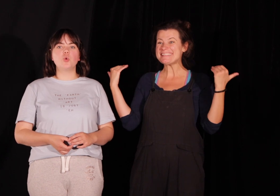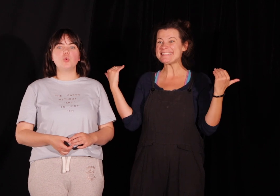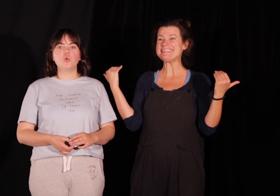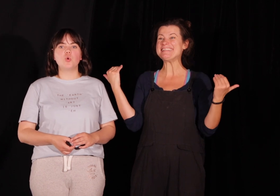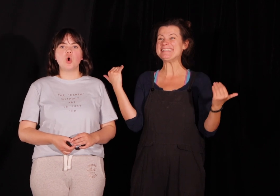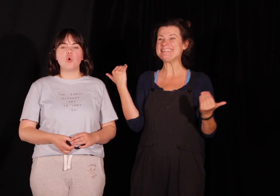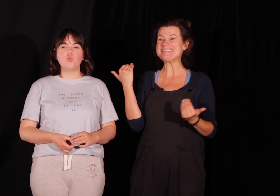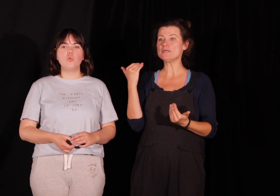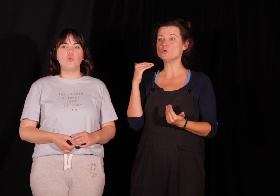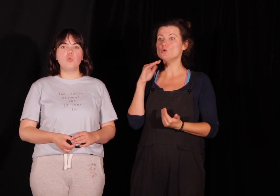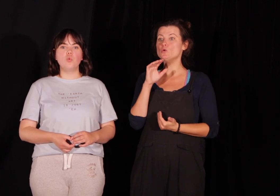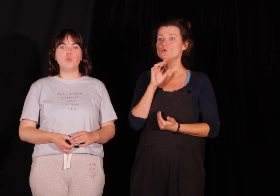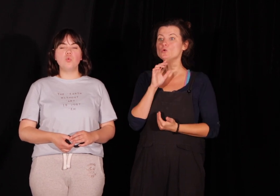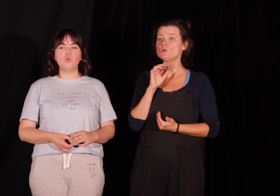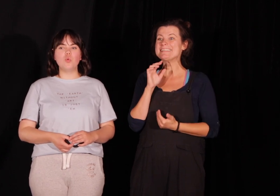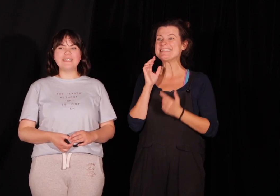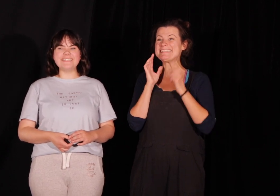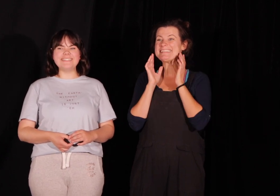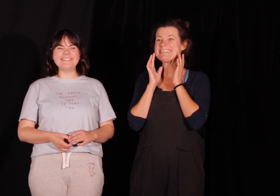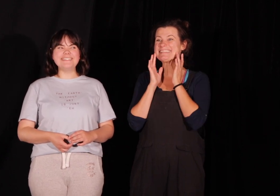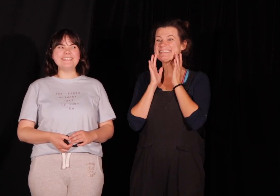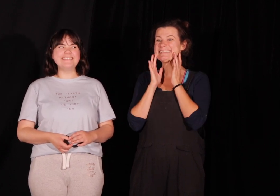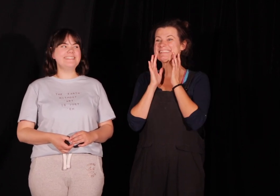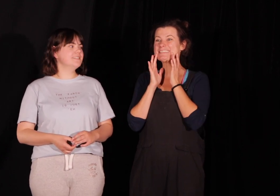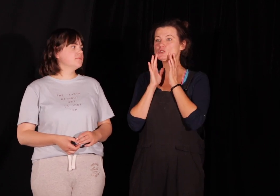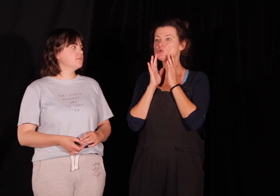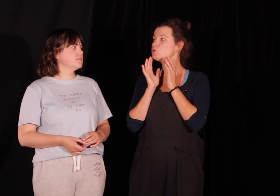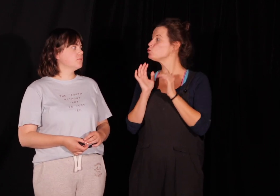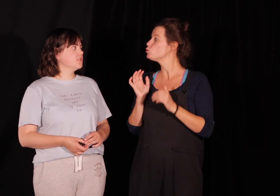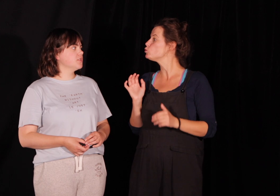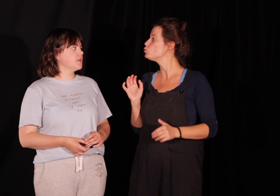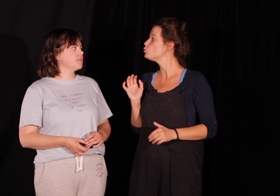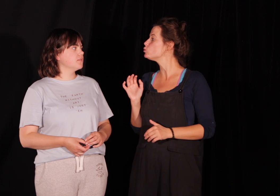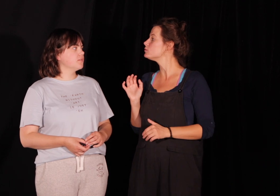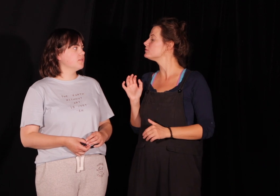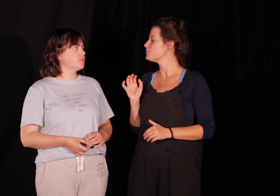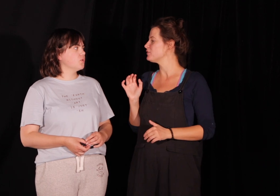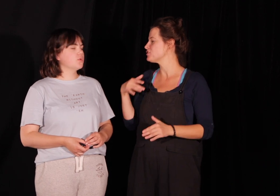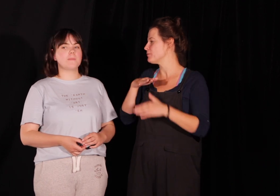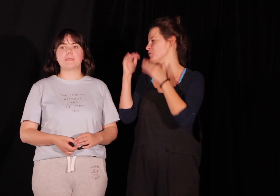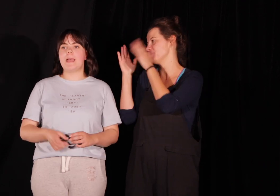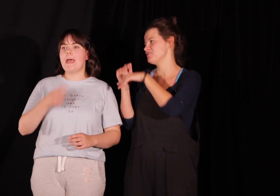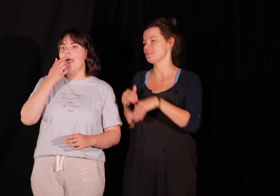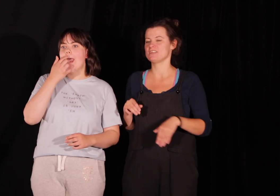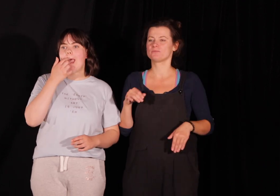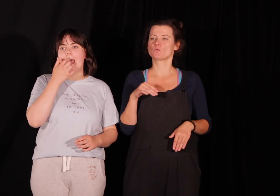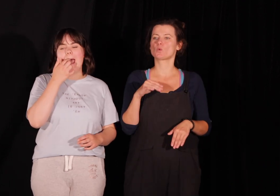iiiiiii. Uuuu iiiiiiii. Rzeczywiście. Dobrze. Tylko chciałam je potem być zwięcznie. Aha.